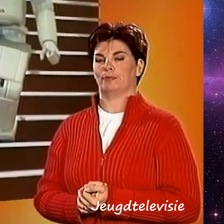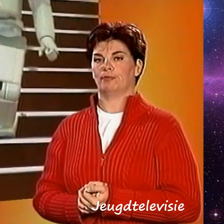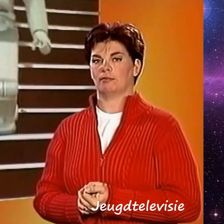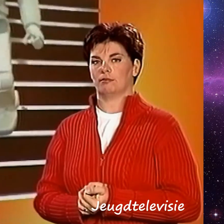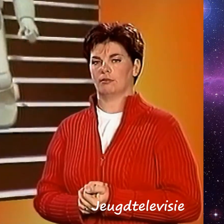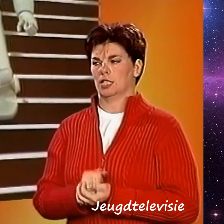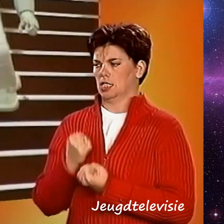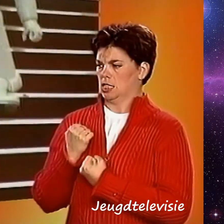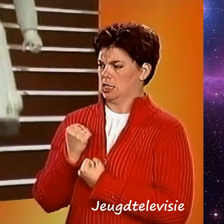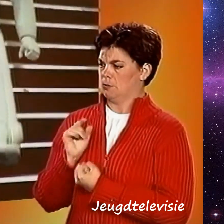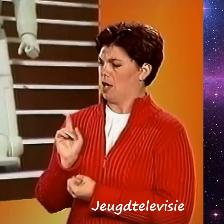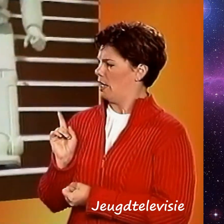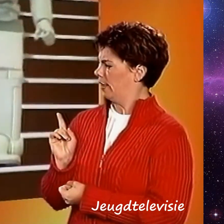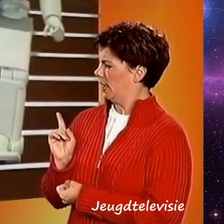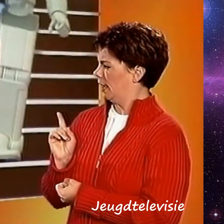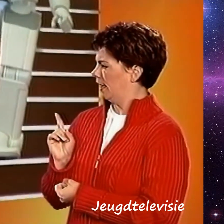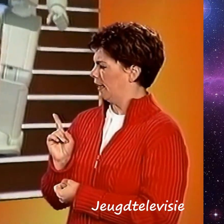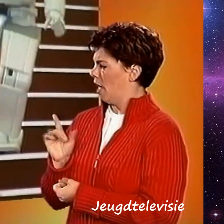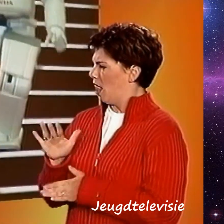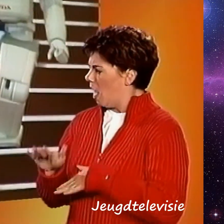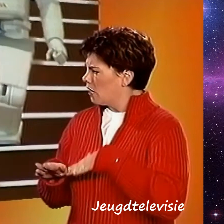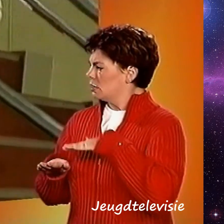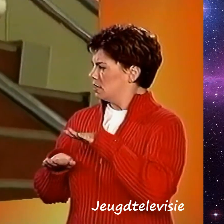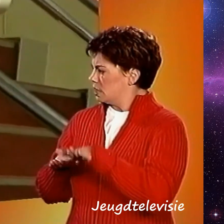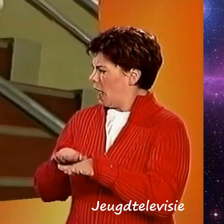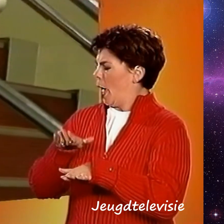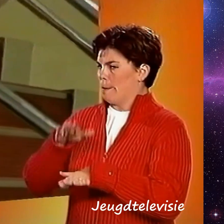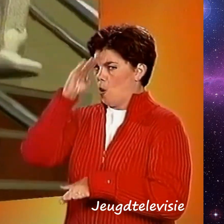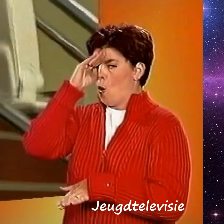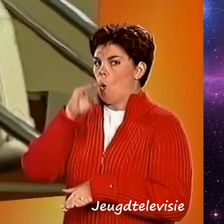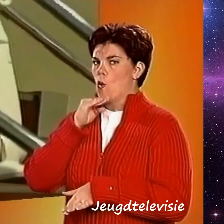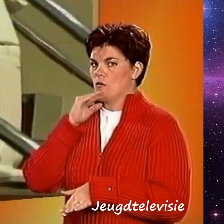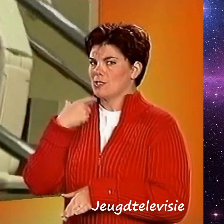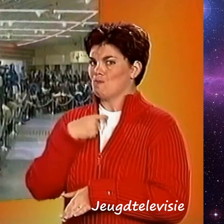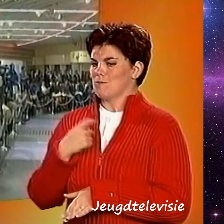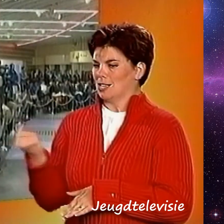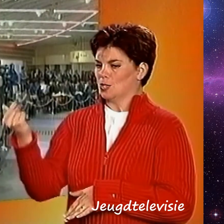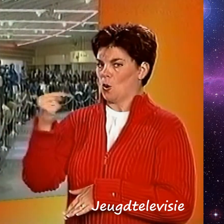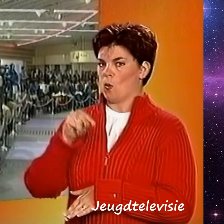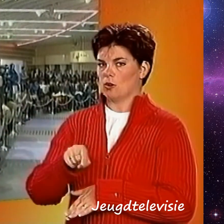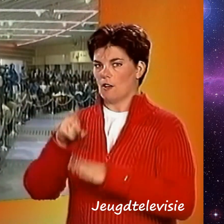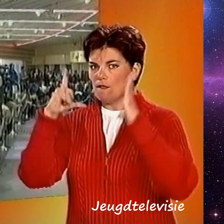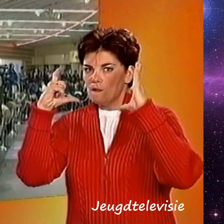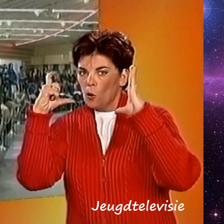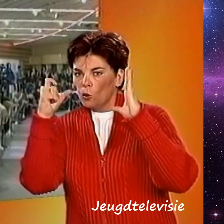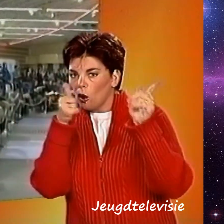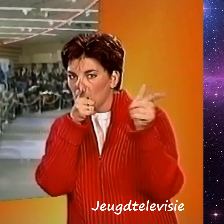De spanning was te snijden. Langzaam kwam de halfpersoon de trap af. De fotografen en cameraploegen stonden klaar.